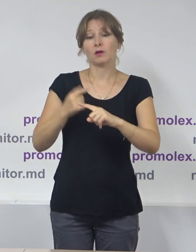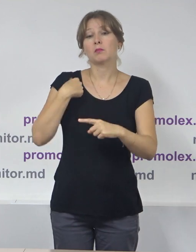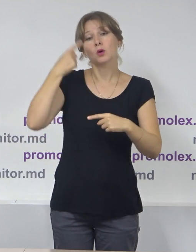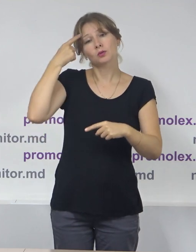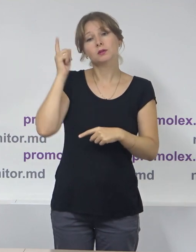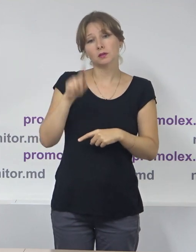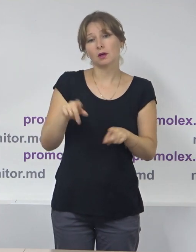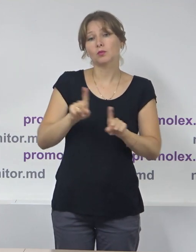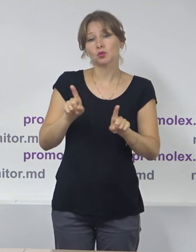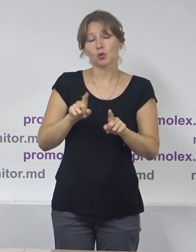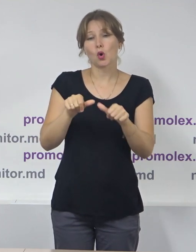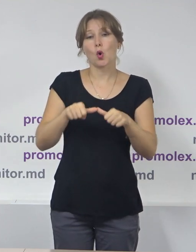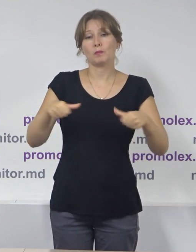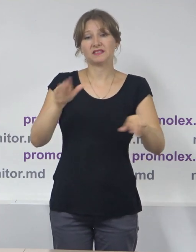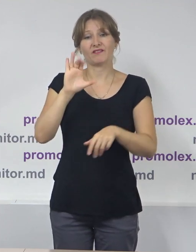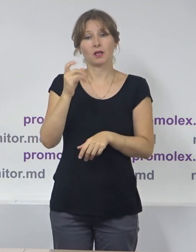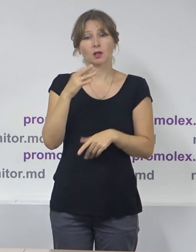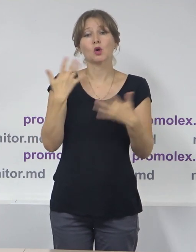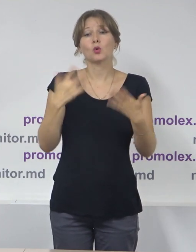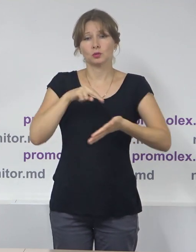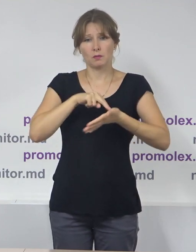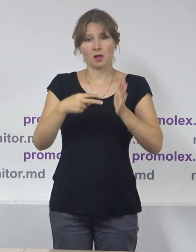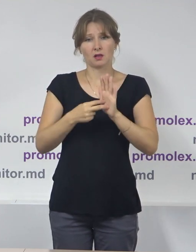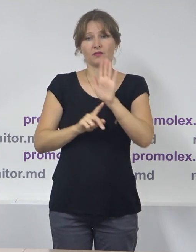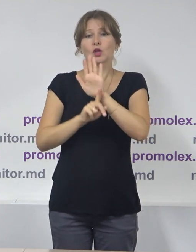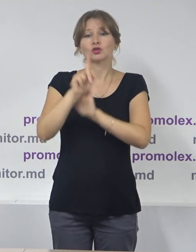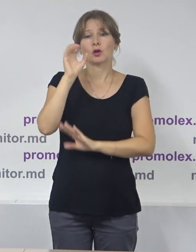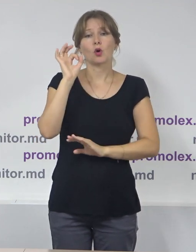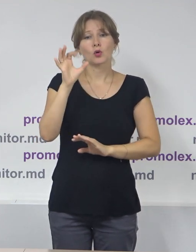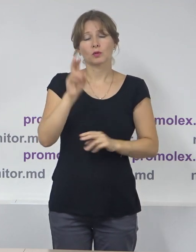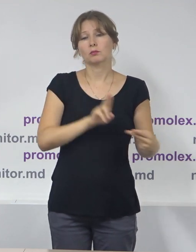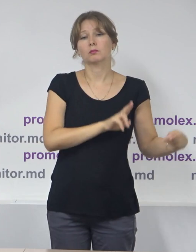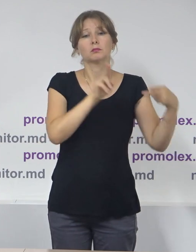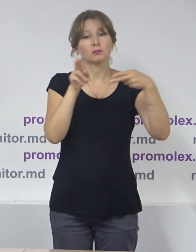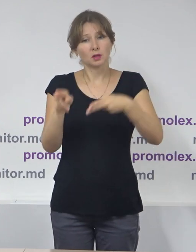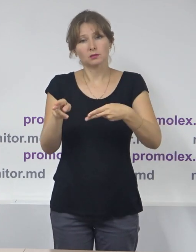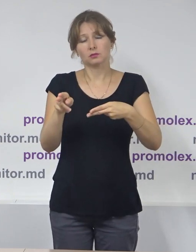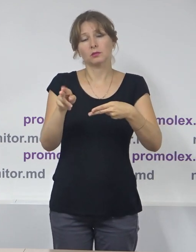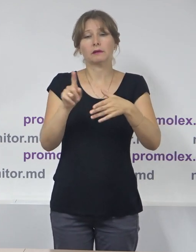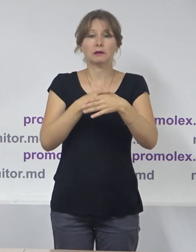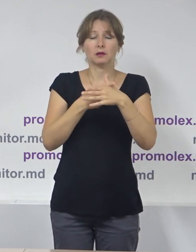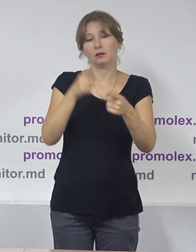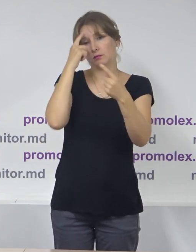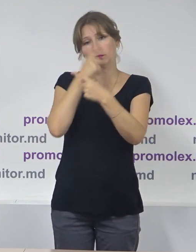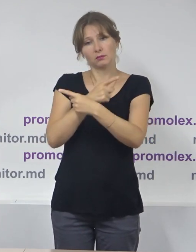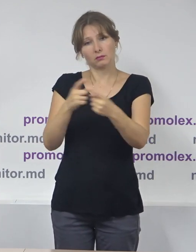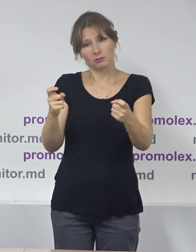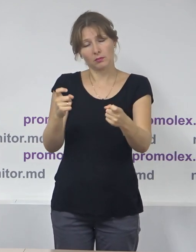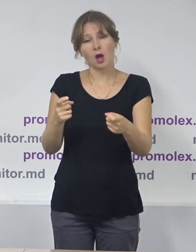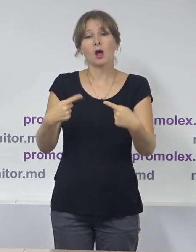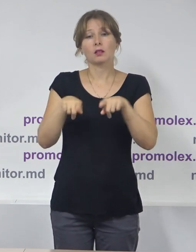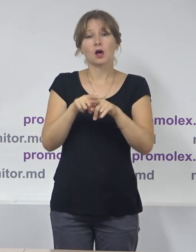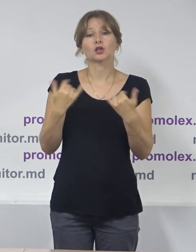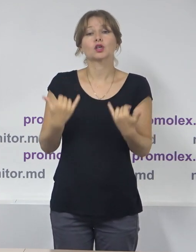Veneție a replanificat pentru începutul lunii octombrie să vină cu un aviz. Tot astăzi